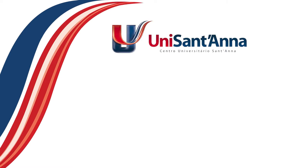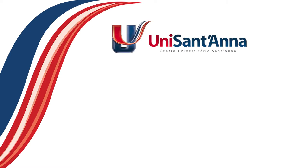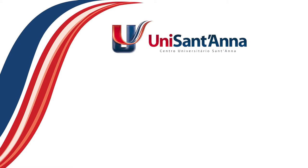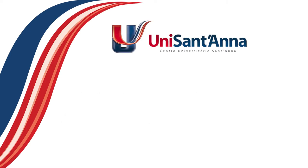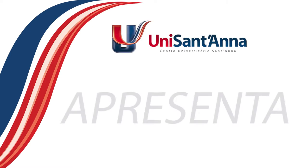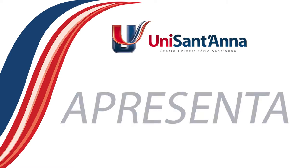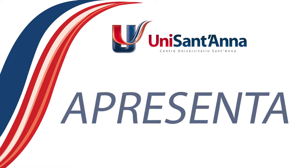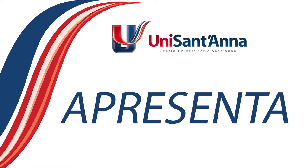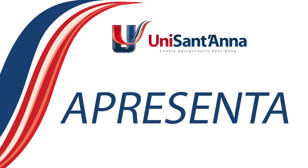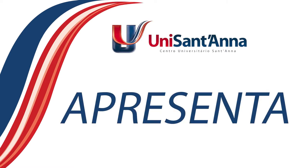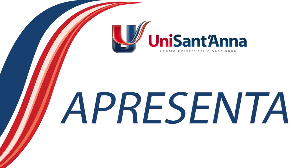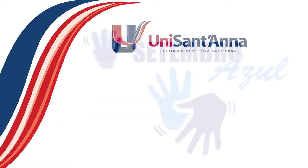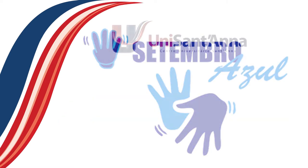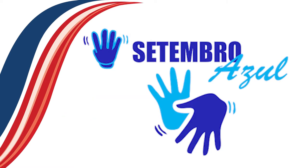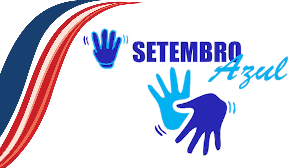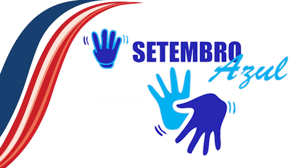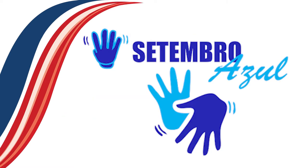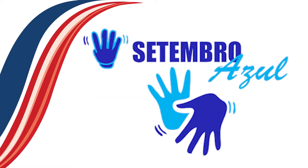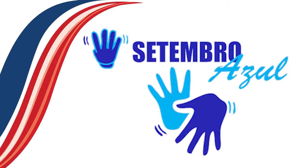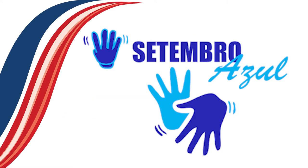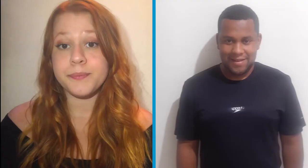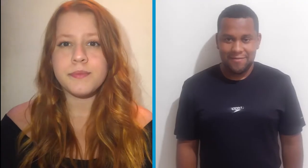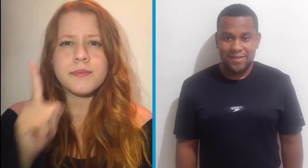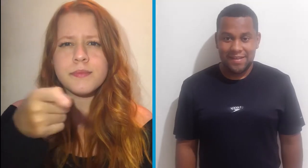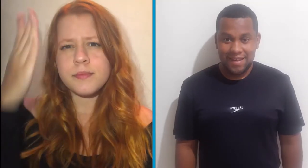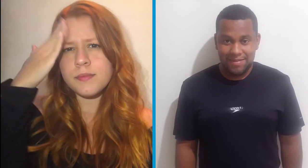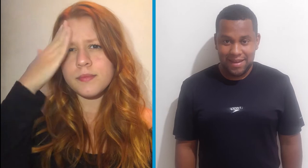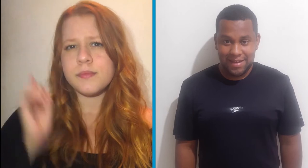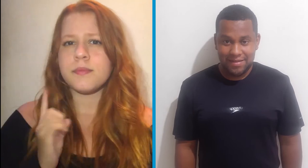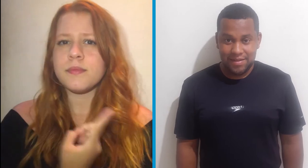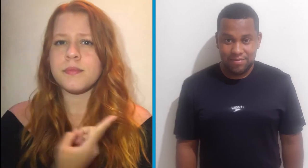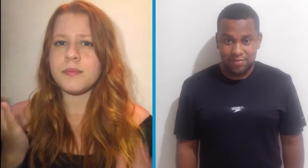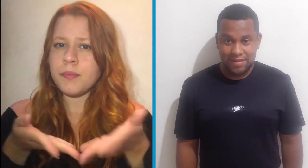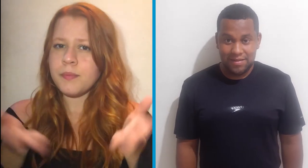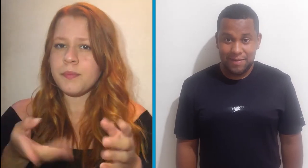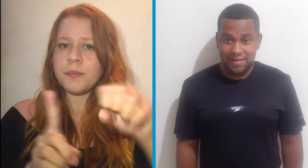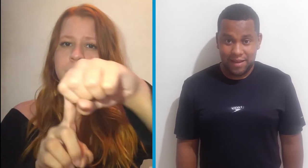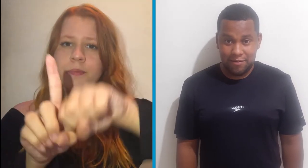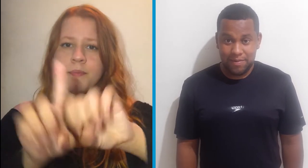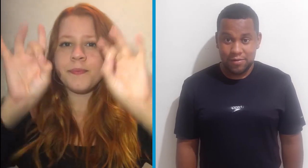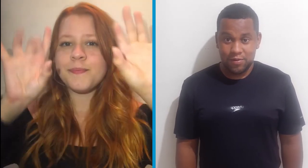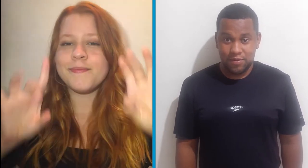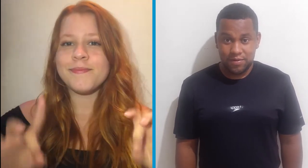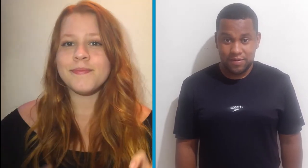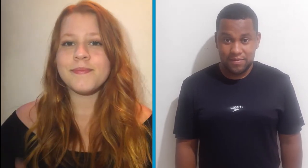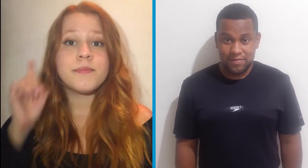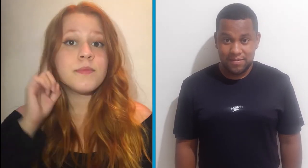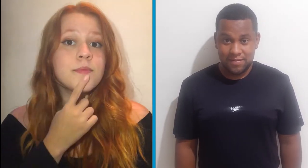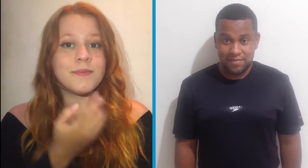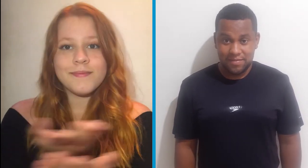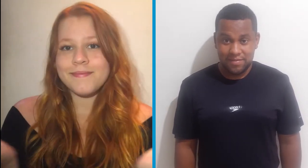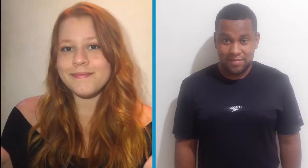Unisantana apresenta Setembro Azul Você sabia que estamos num mês especial para os surdos?